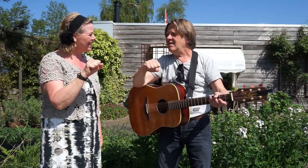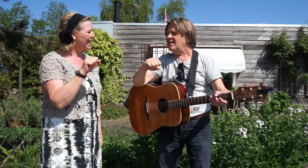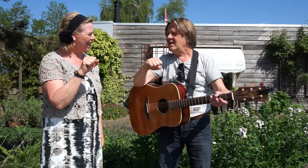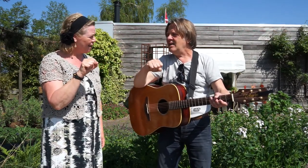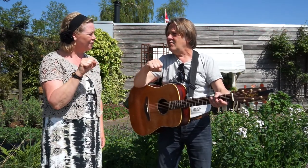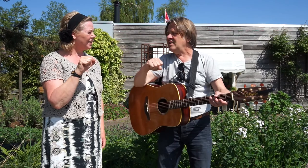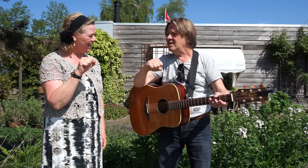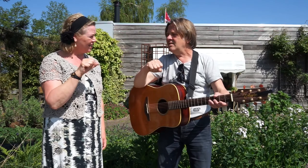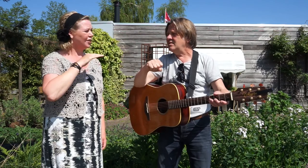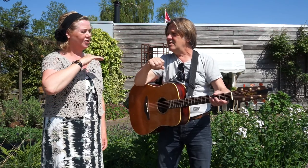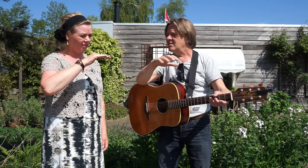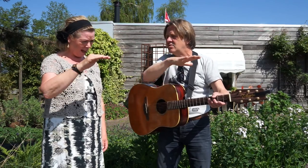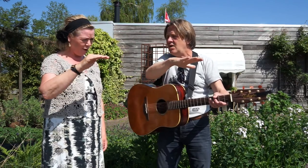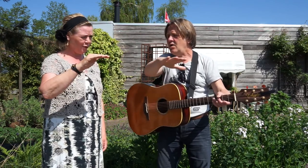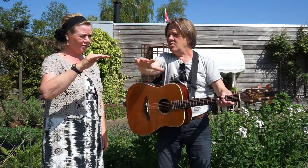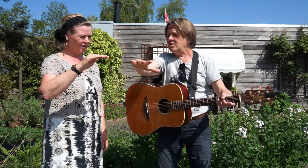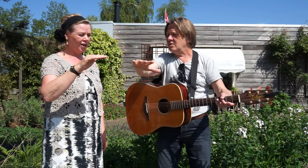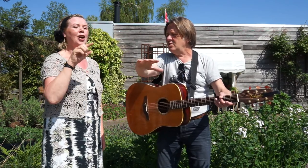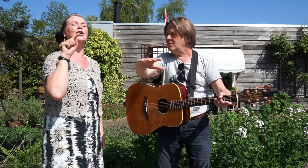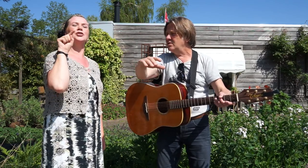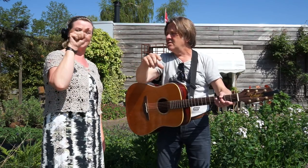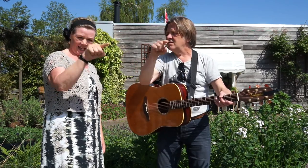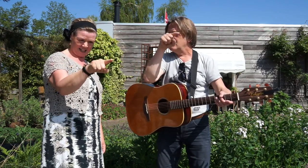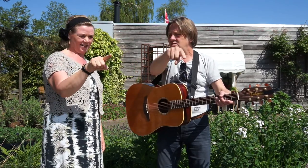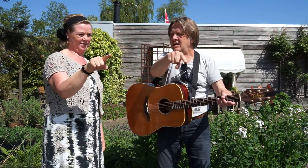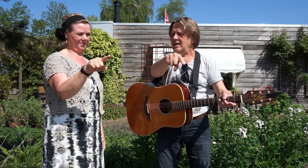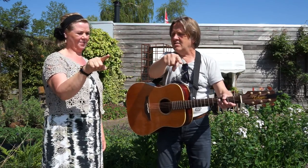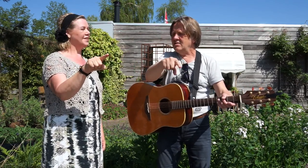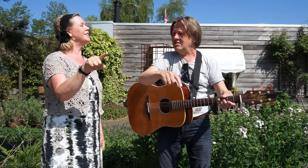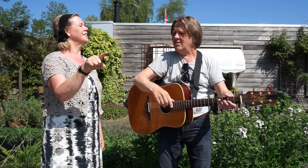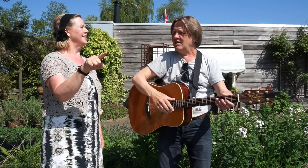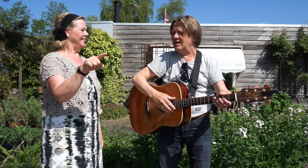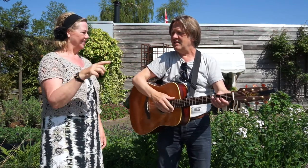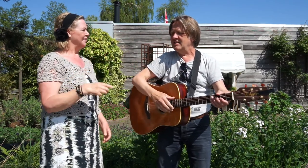heeft in de tuin gezeten. Gezeten. Gezeten. Oké.